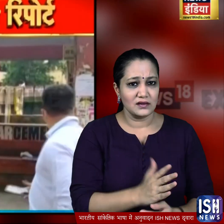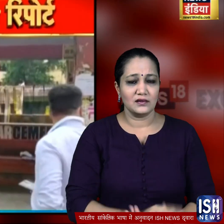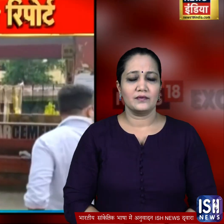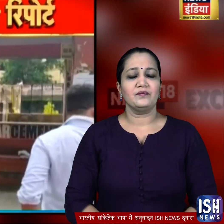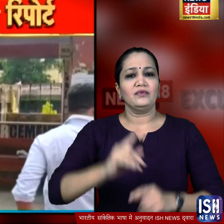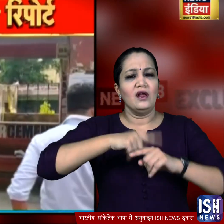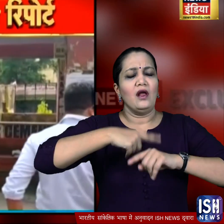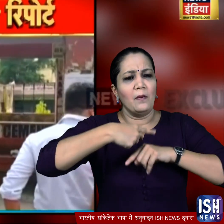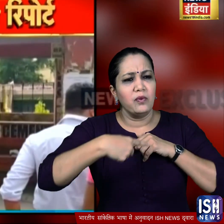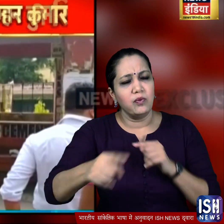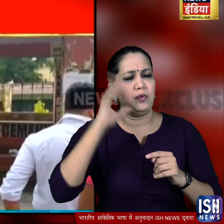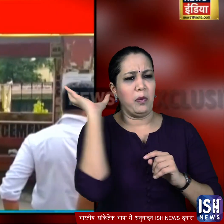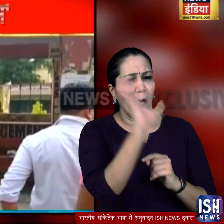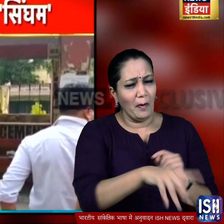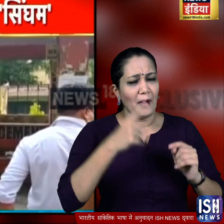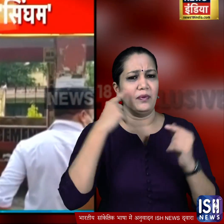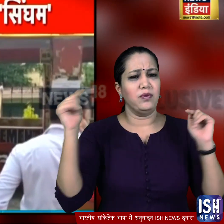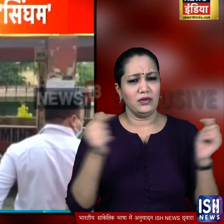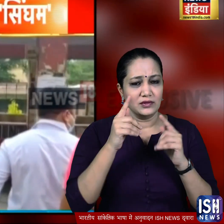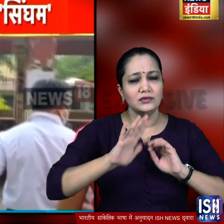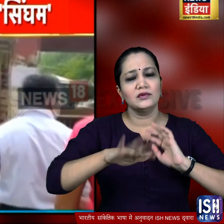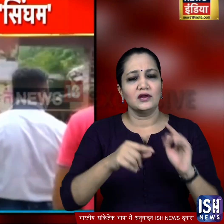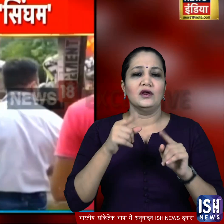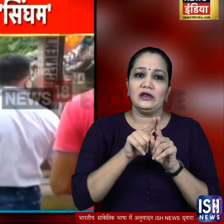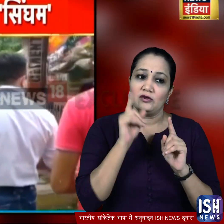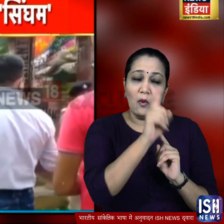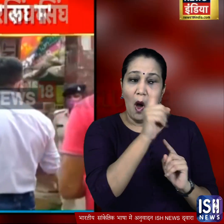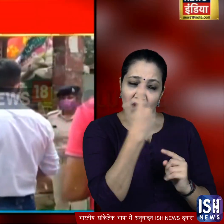काफी देर तक चली बहस के बाद पुलिस अधिकारी ने उस पुलिस कर्मी को चितावनी दे डाली